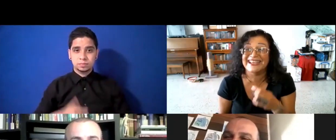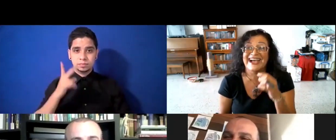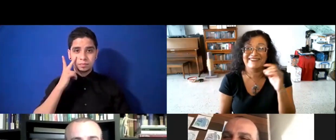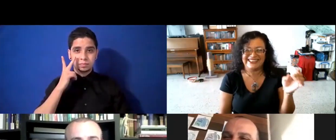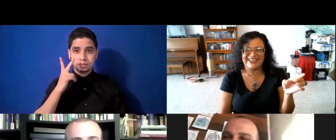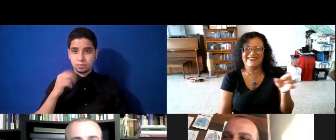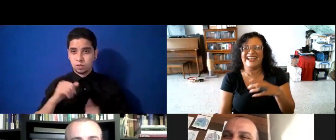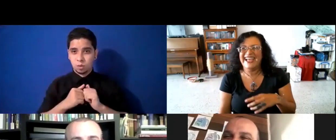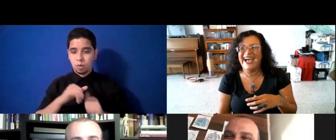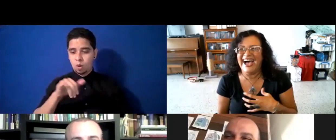Javier también.